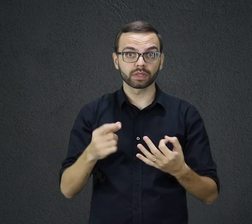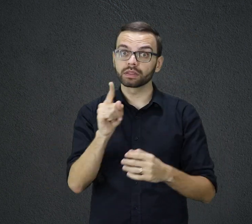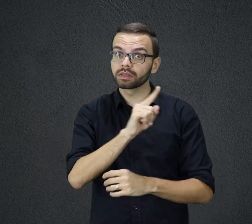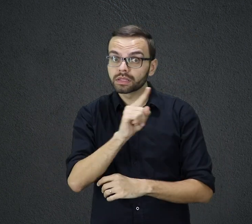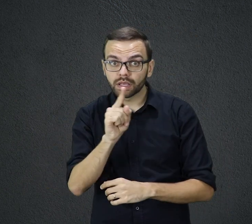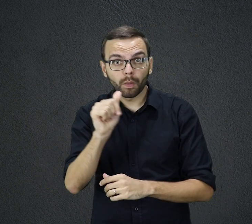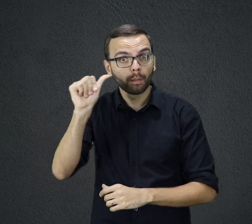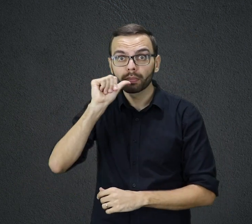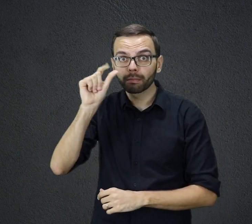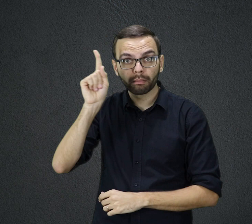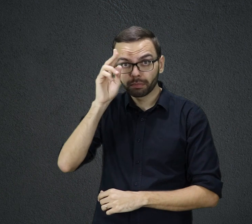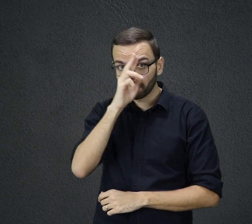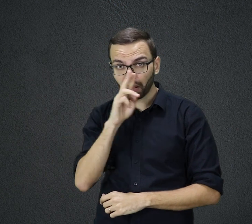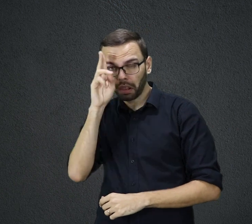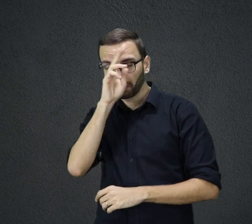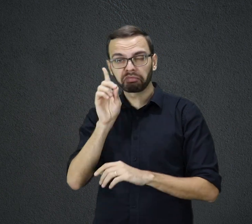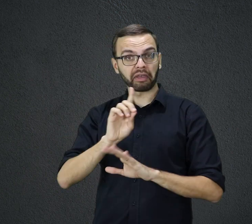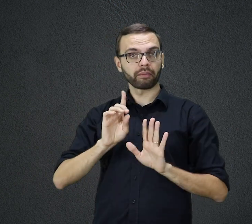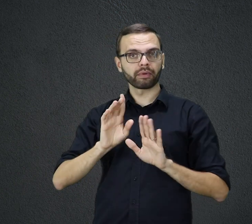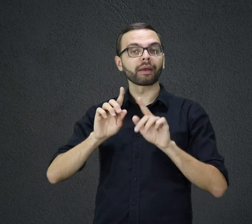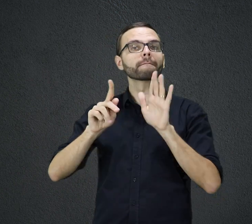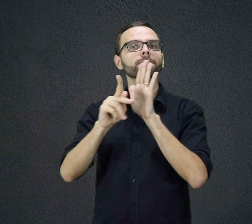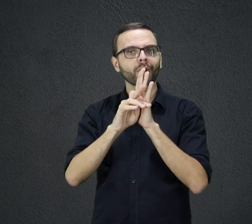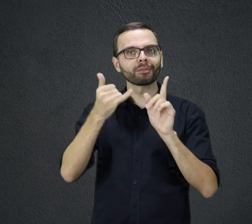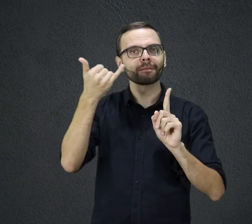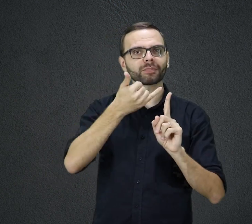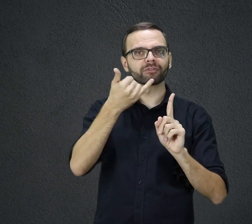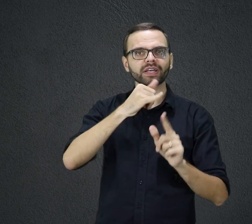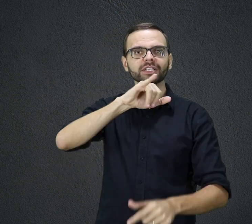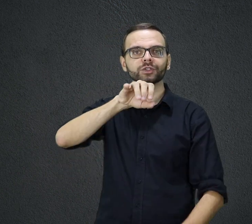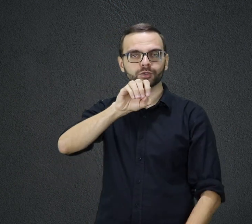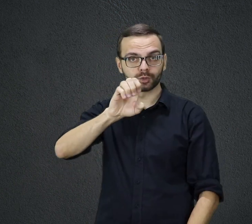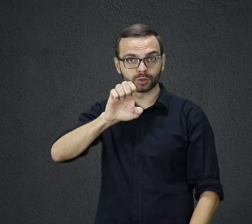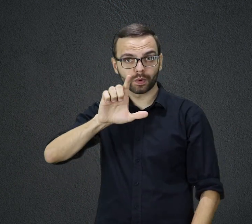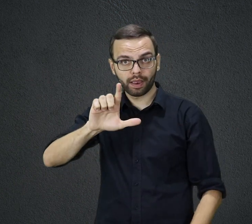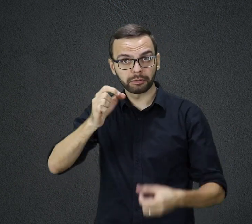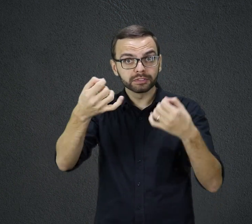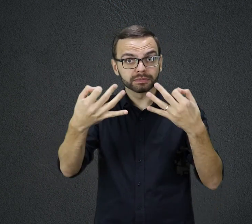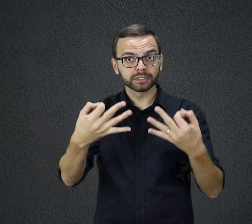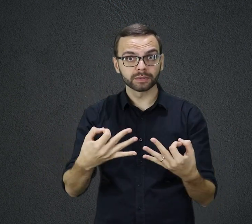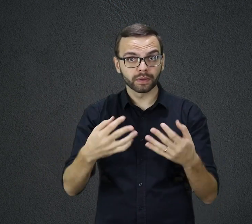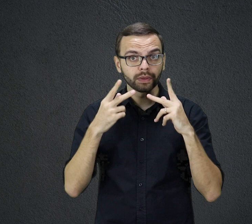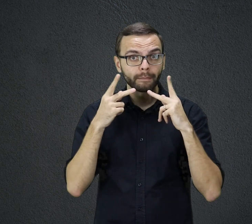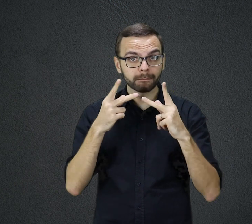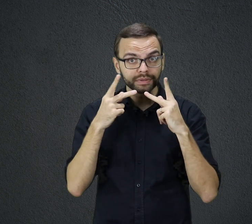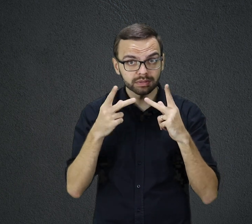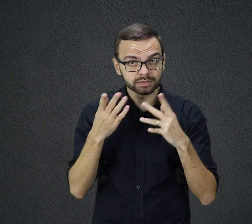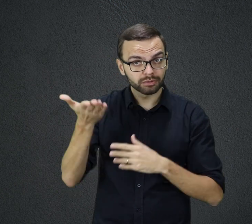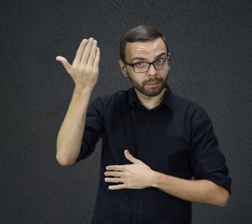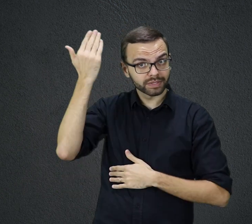cumprimento da profecia de Joel. Como resultado dessas pregações, muitas pessoas aceitaram a mensagem do